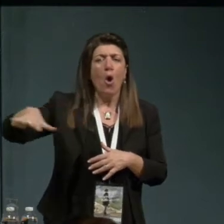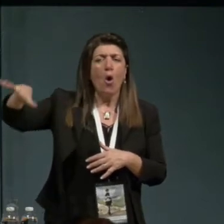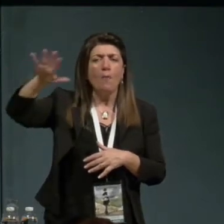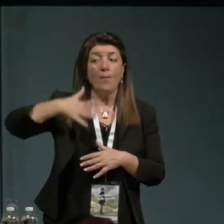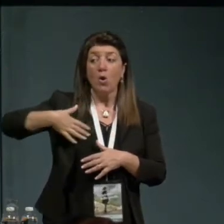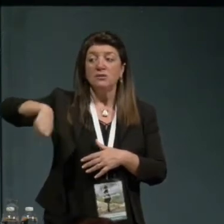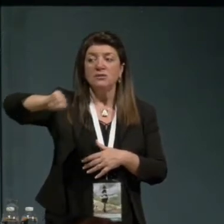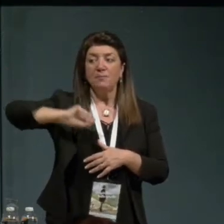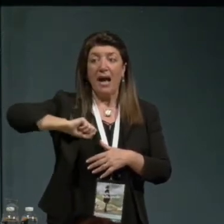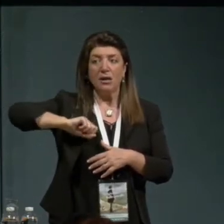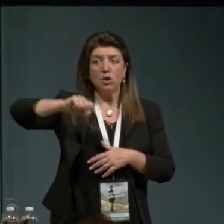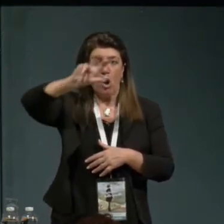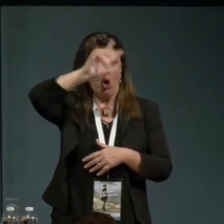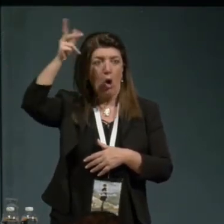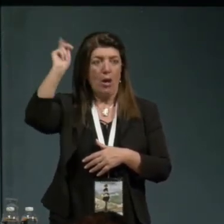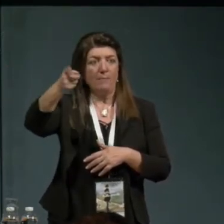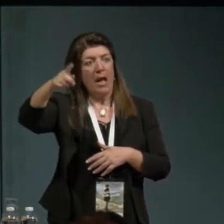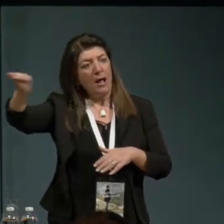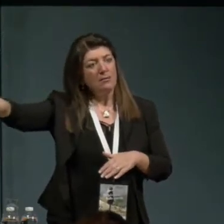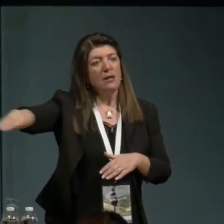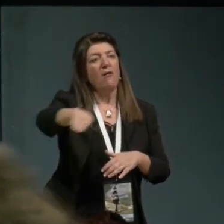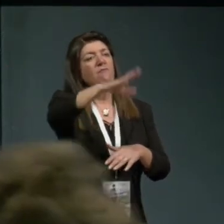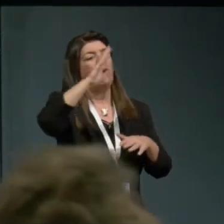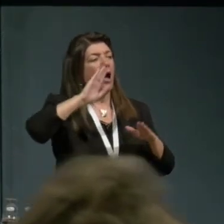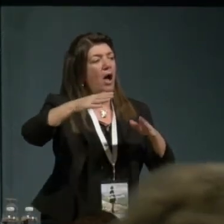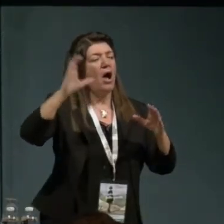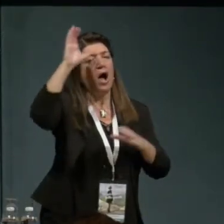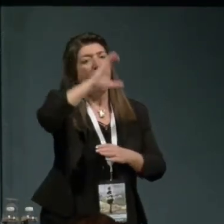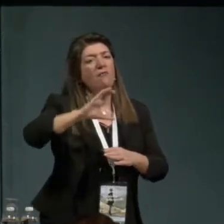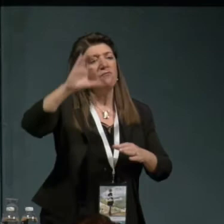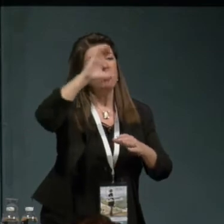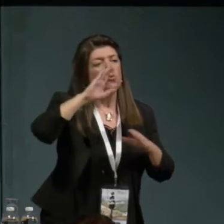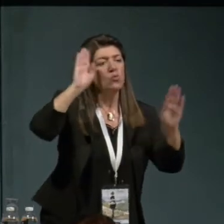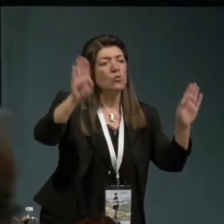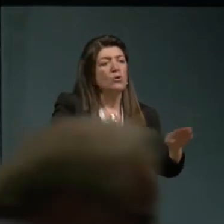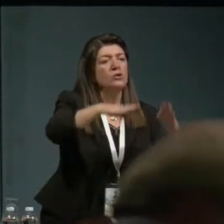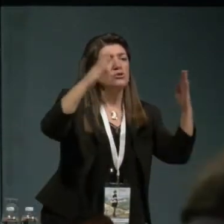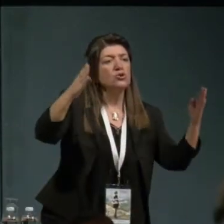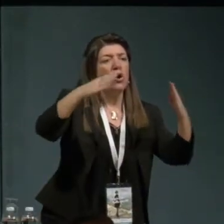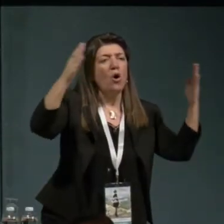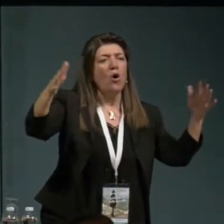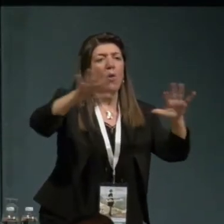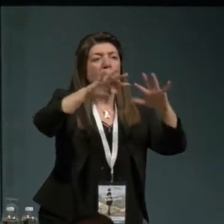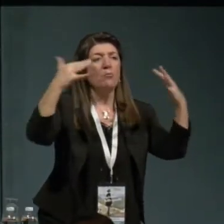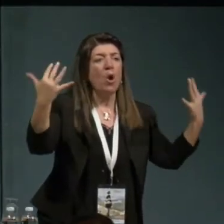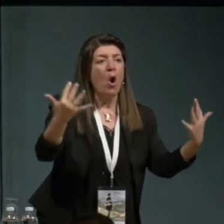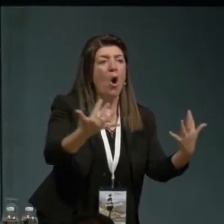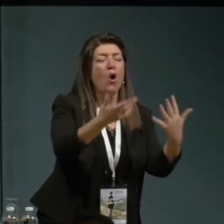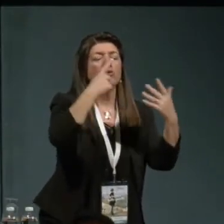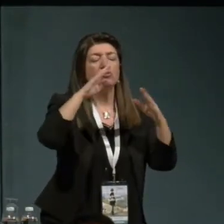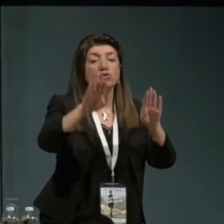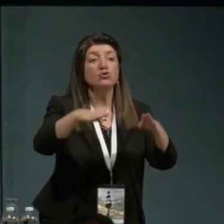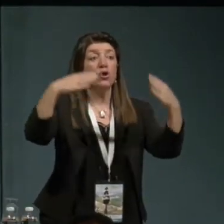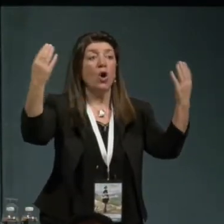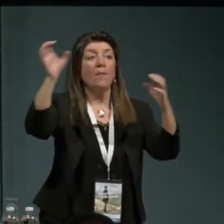nell'avventura che portò l'umanità intera a scoprire il mondo e l'Europa sola a scoprire l'America